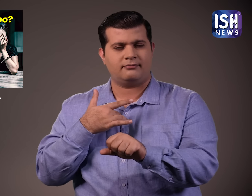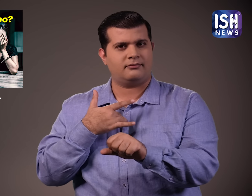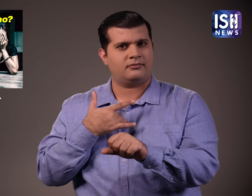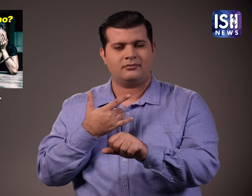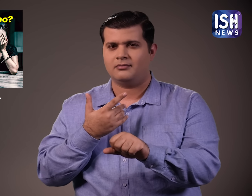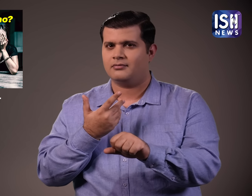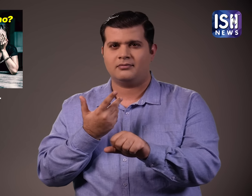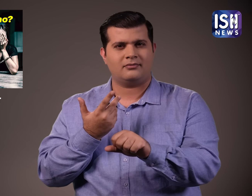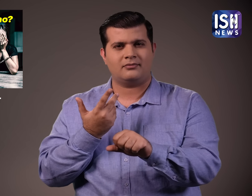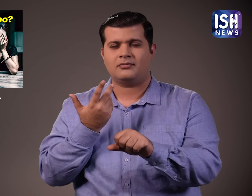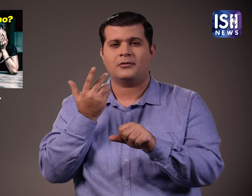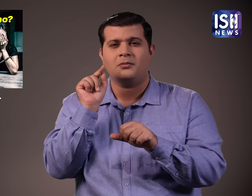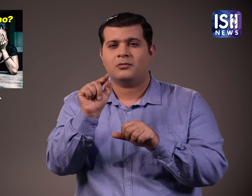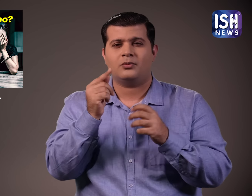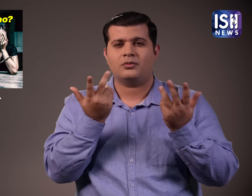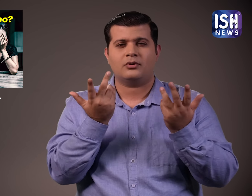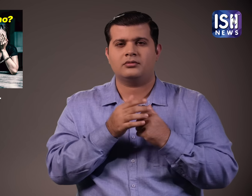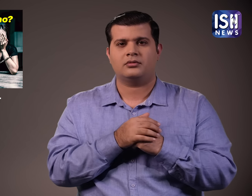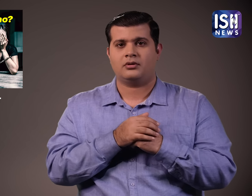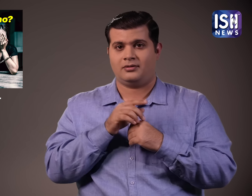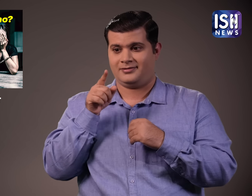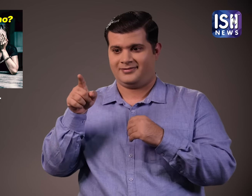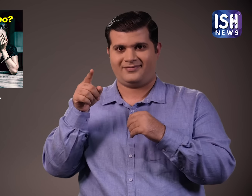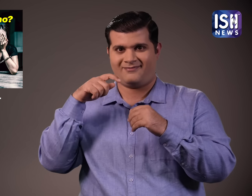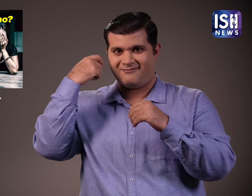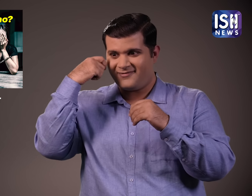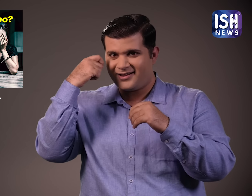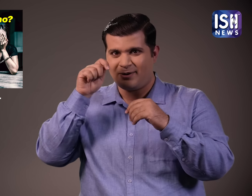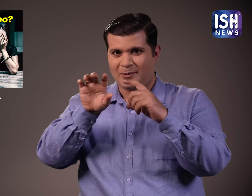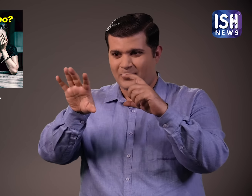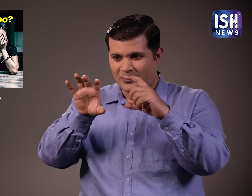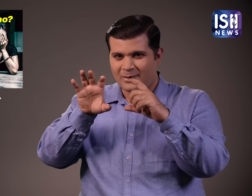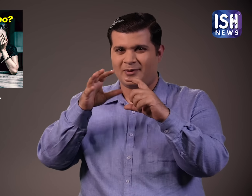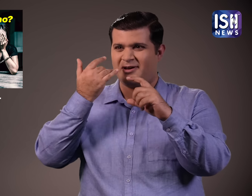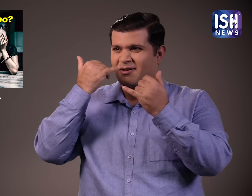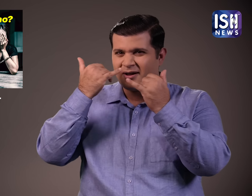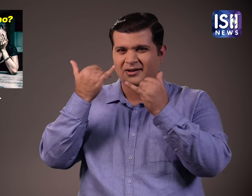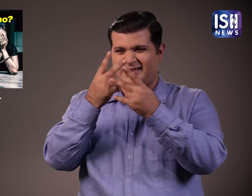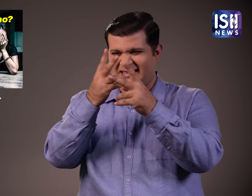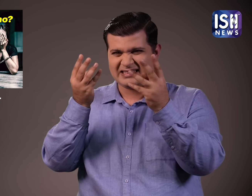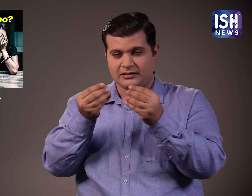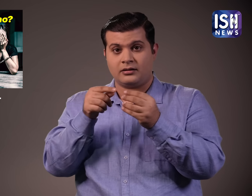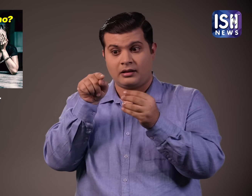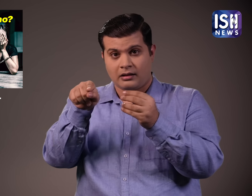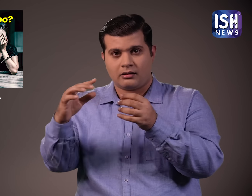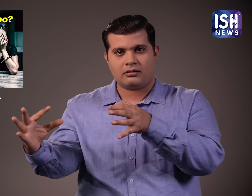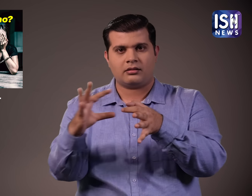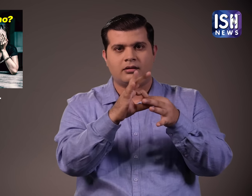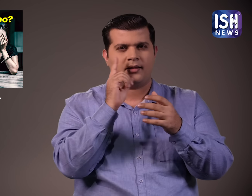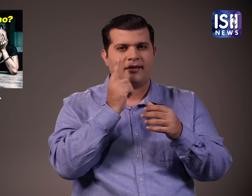बाद में जैको गिरफतर किया उसके पहले ये जो विडियो था और जो कॉल थी ये